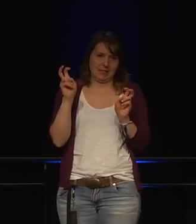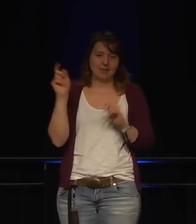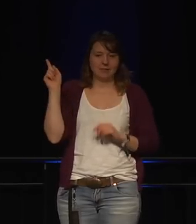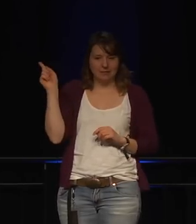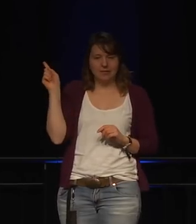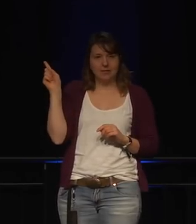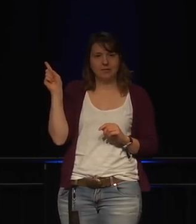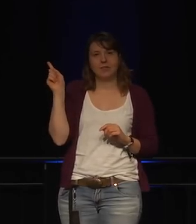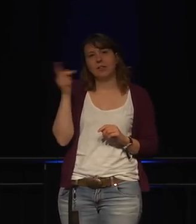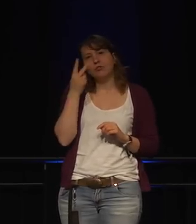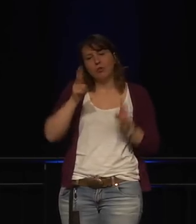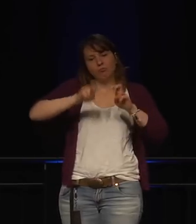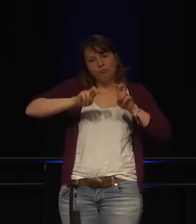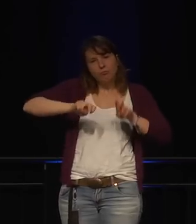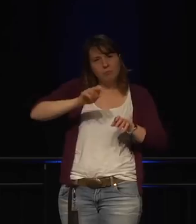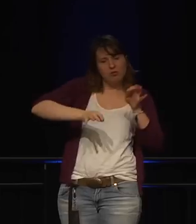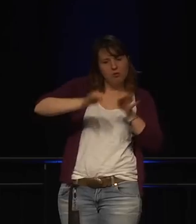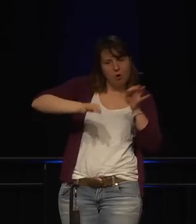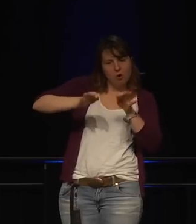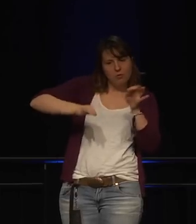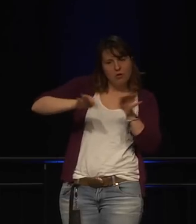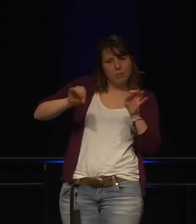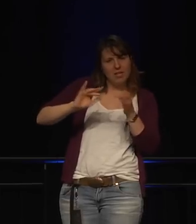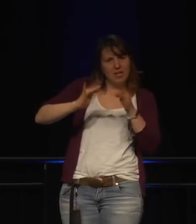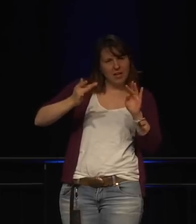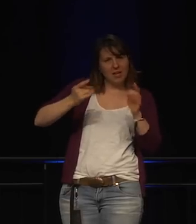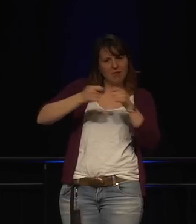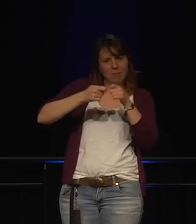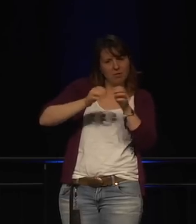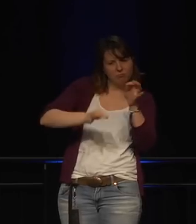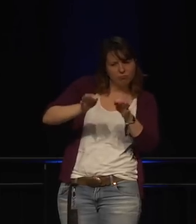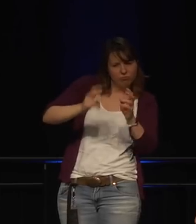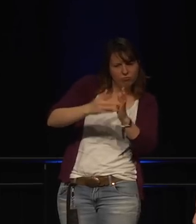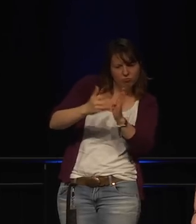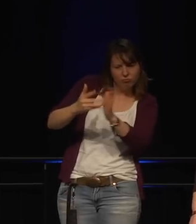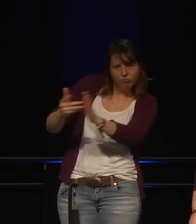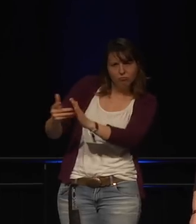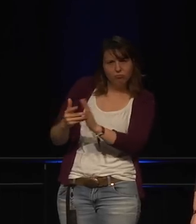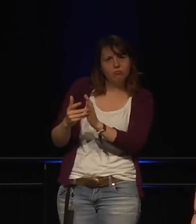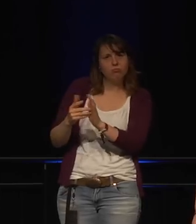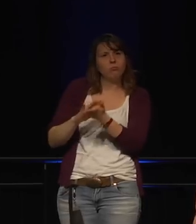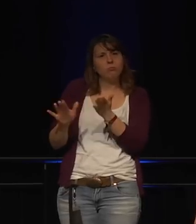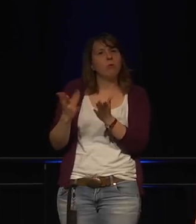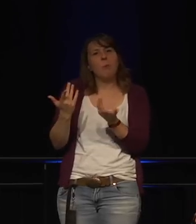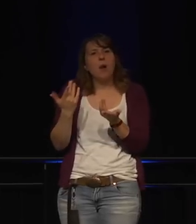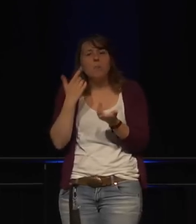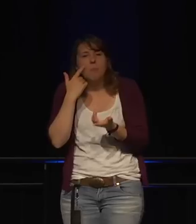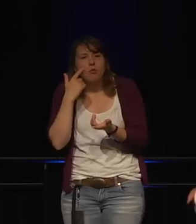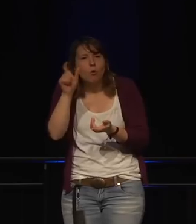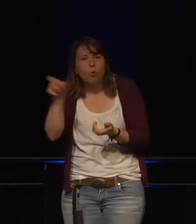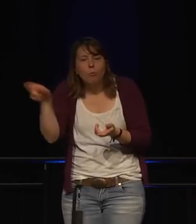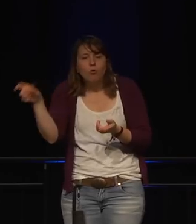Stiftung Warentest hat eine Studie gemacht bezüglich verbundenen Spielzeugen.